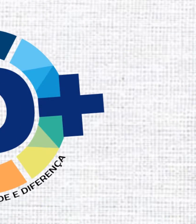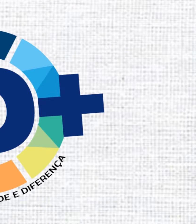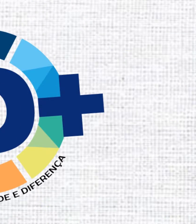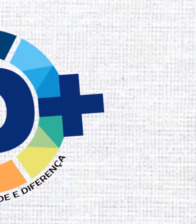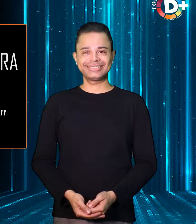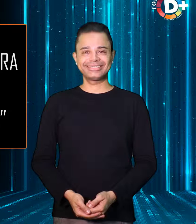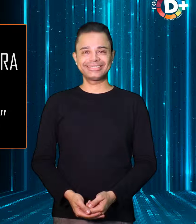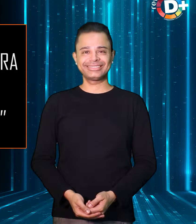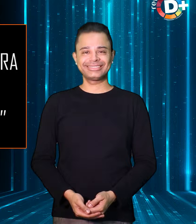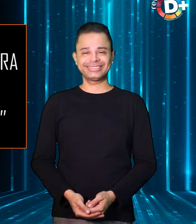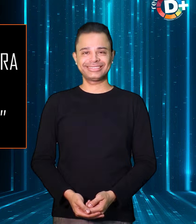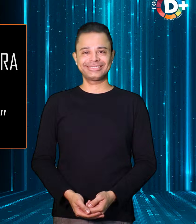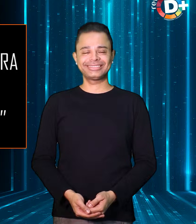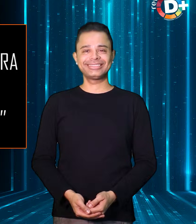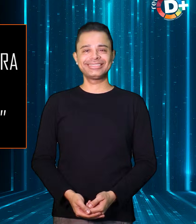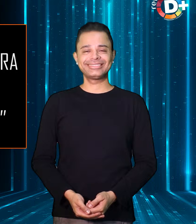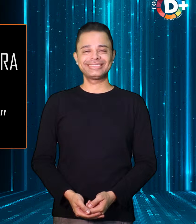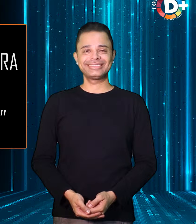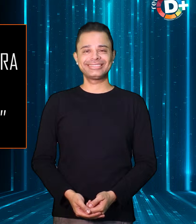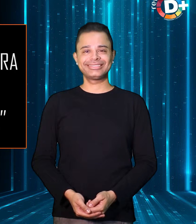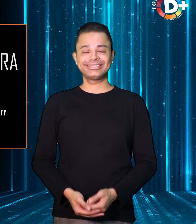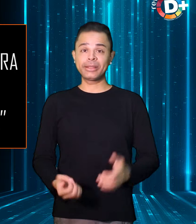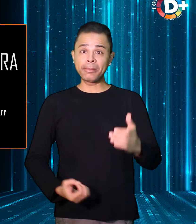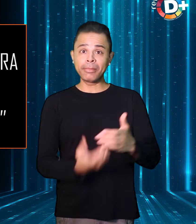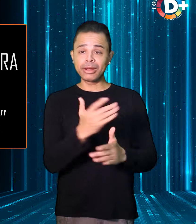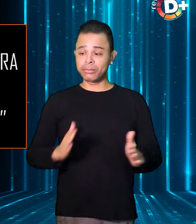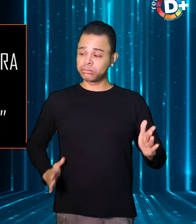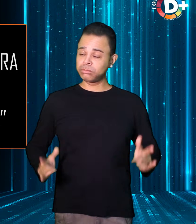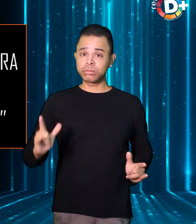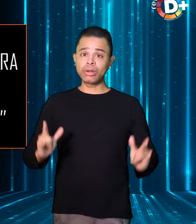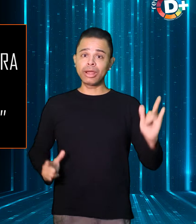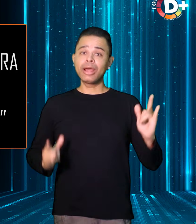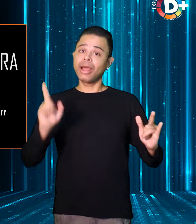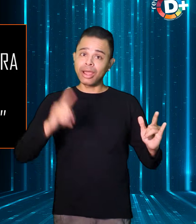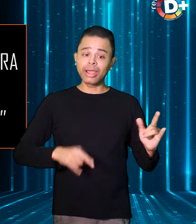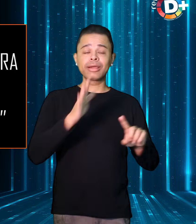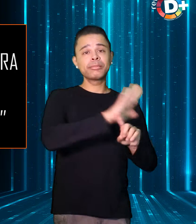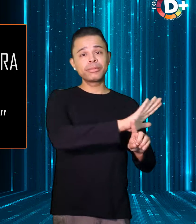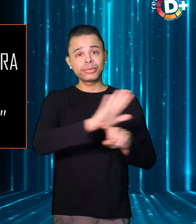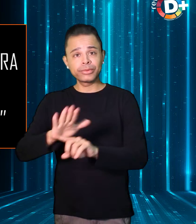O robô é desenvolvido para ajudar crianças com deficiência intelectual.